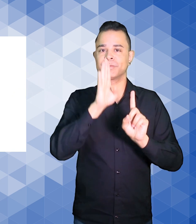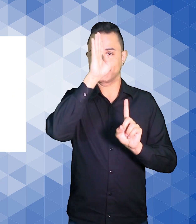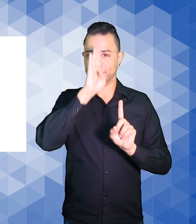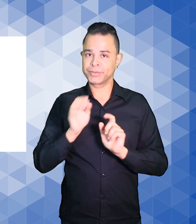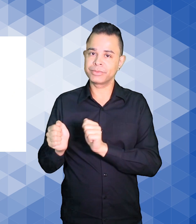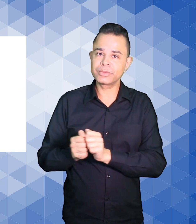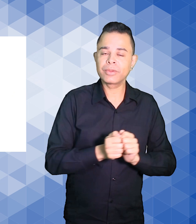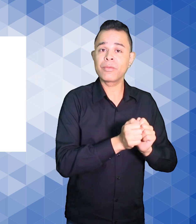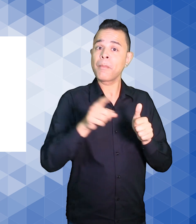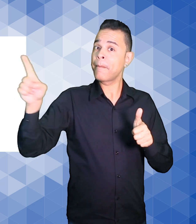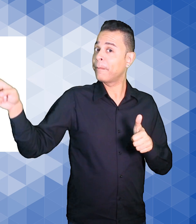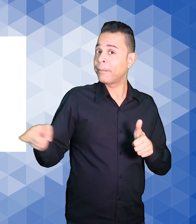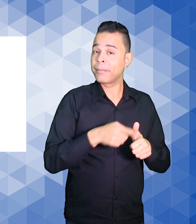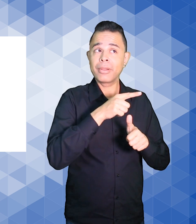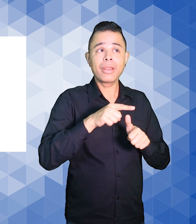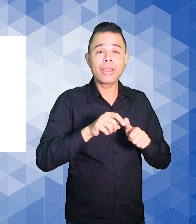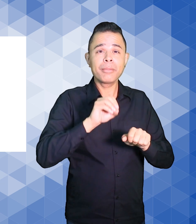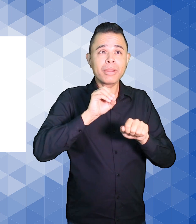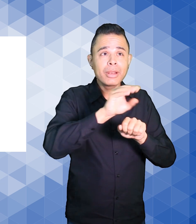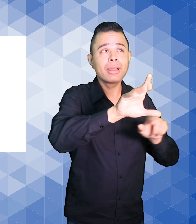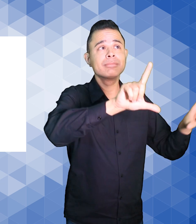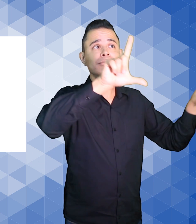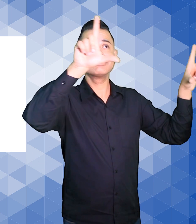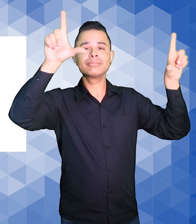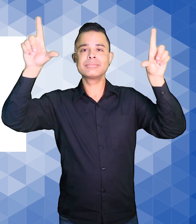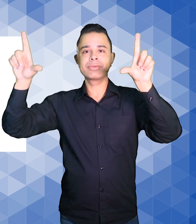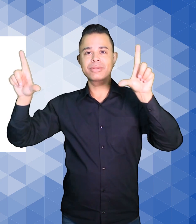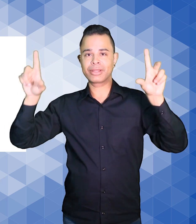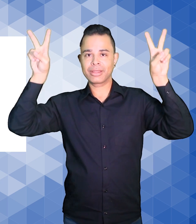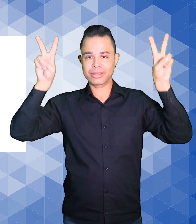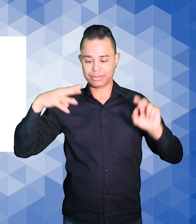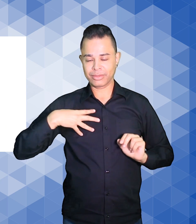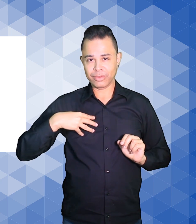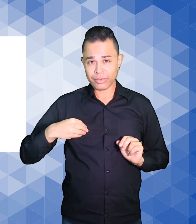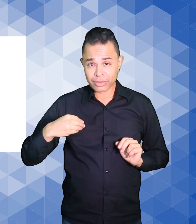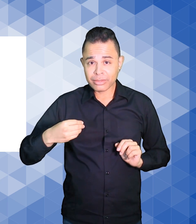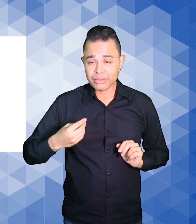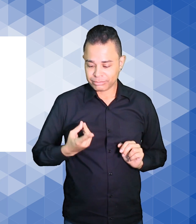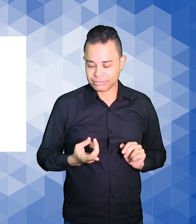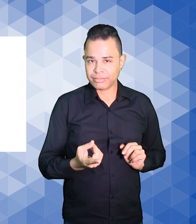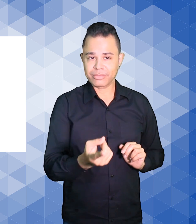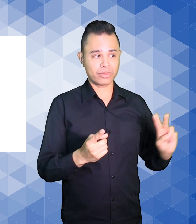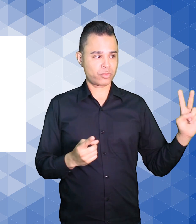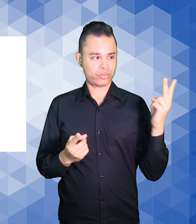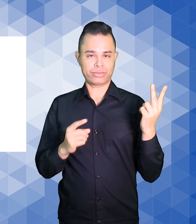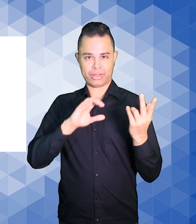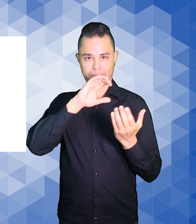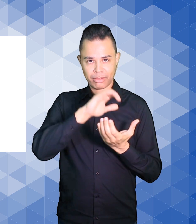Eterno, filme de Paulo Maclean, retrata a trajetória do casal Roberto, Marcos Veras